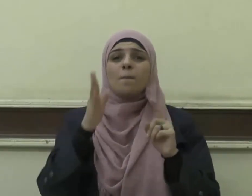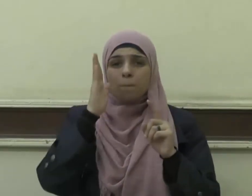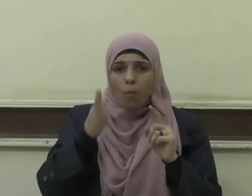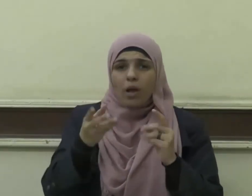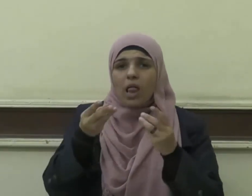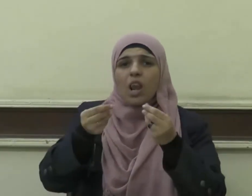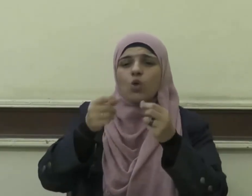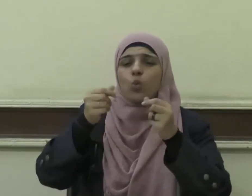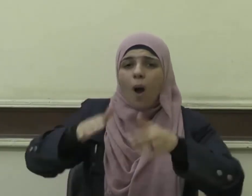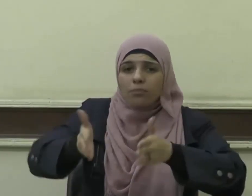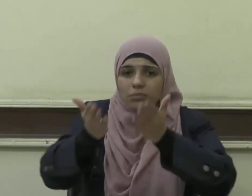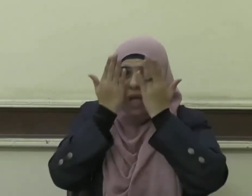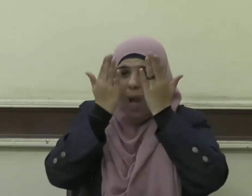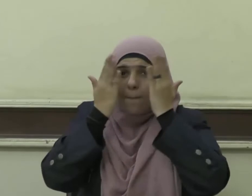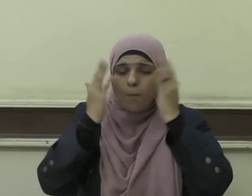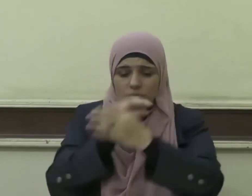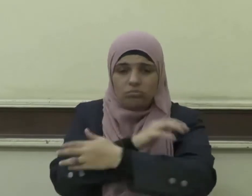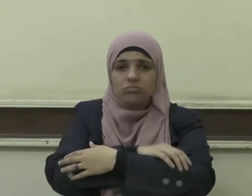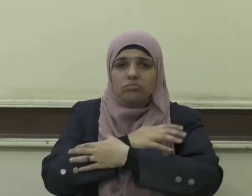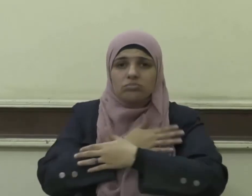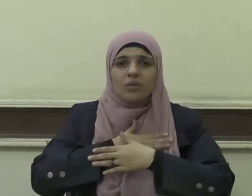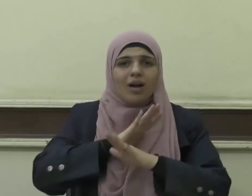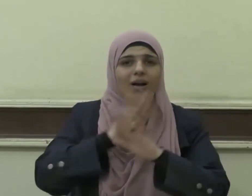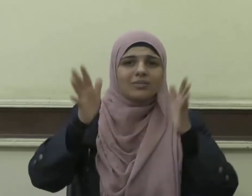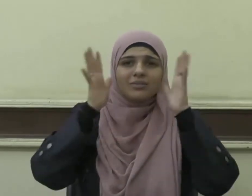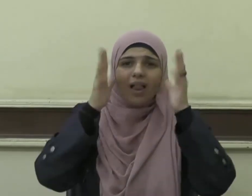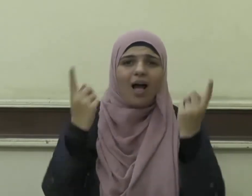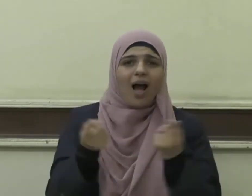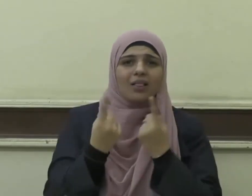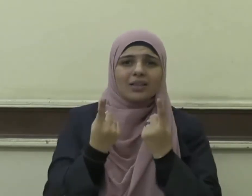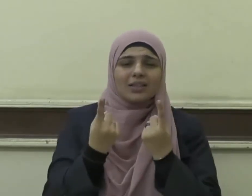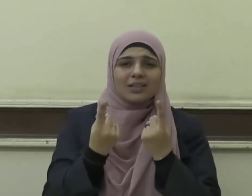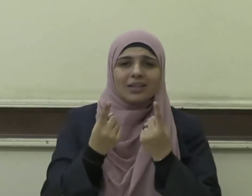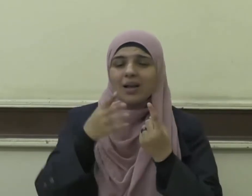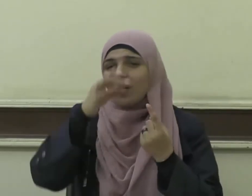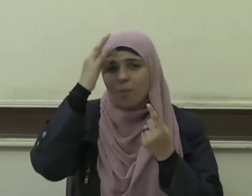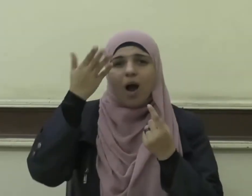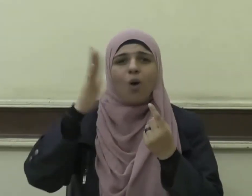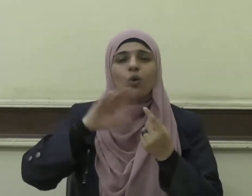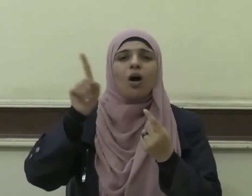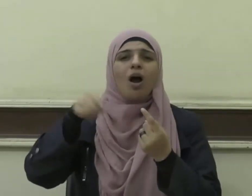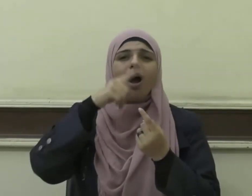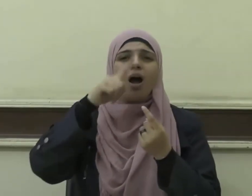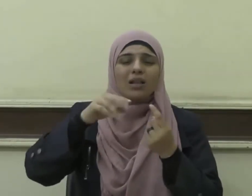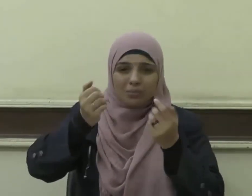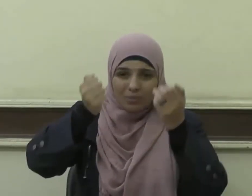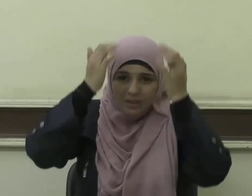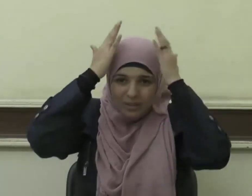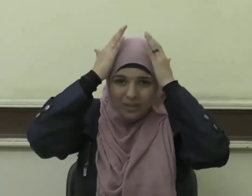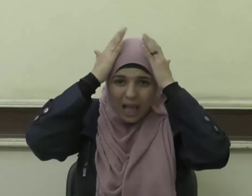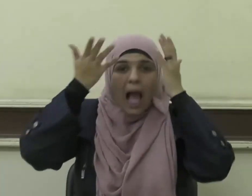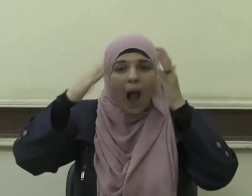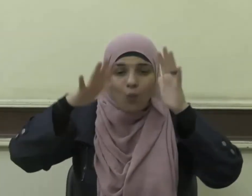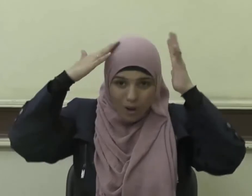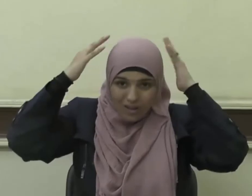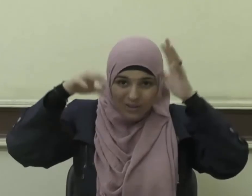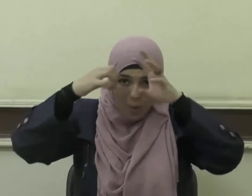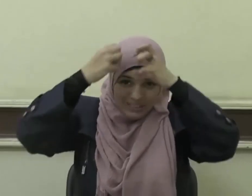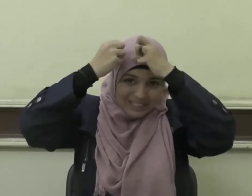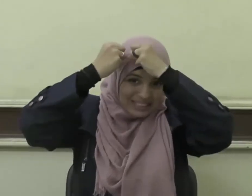يتيمم ويعصر أو يعصب على جرحه خرقةً ثم يمسح